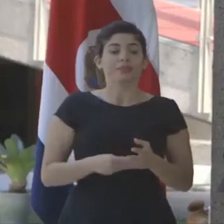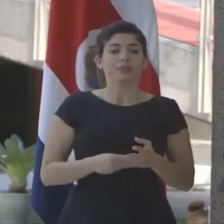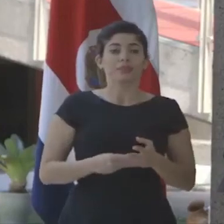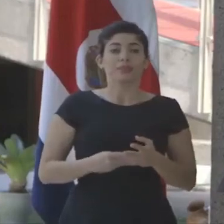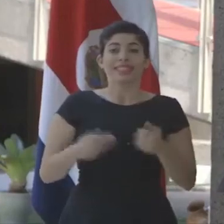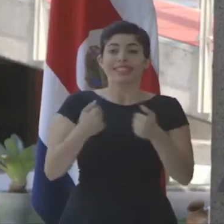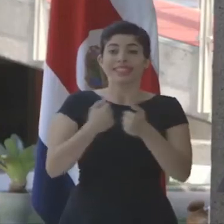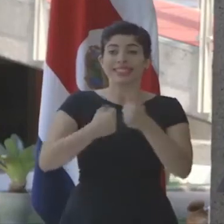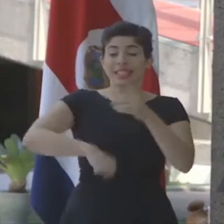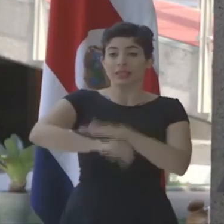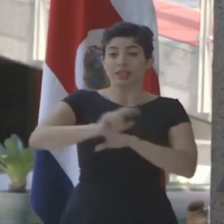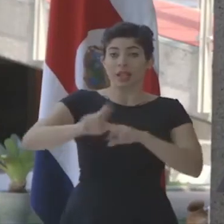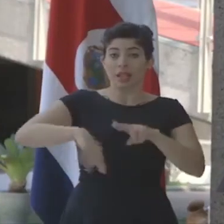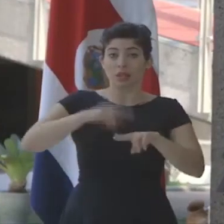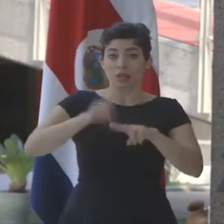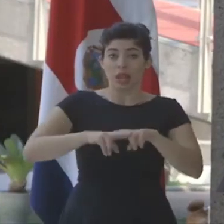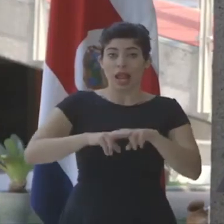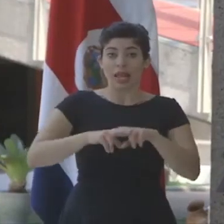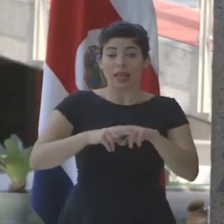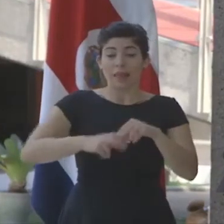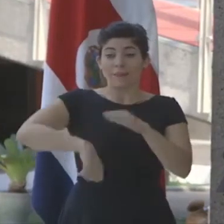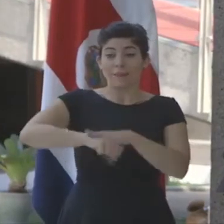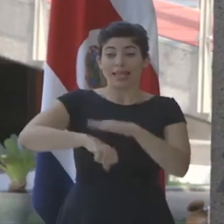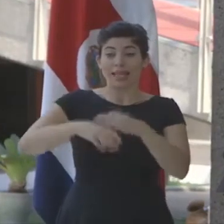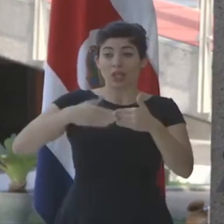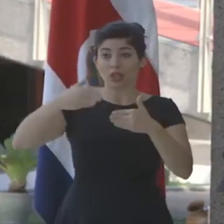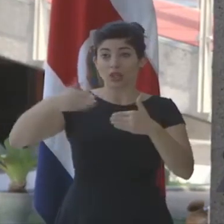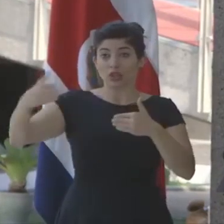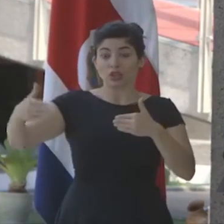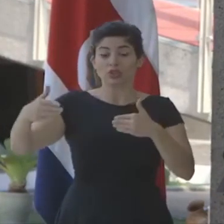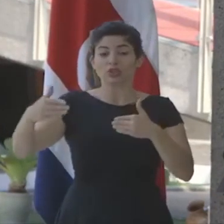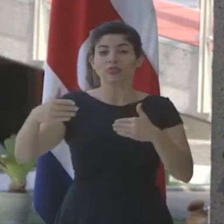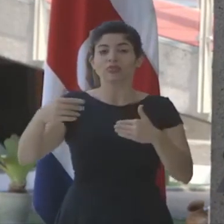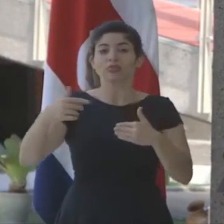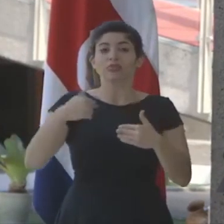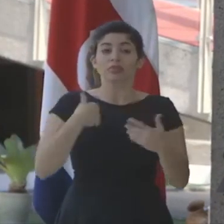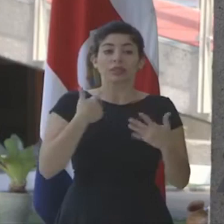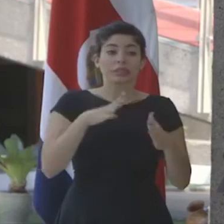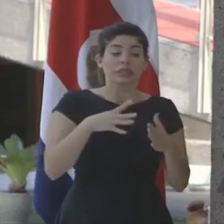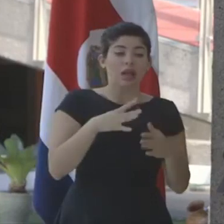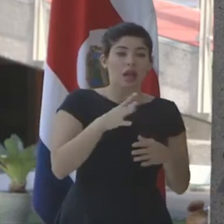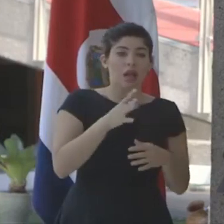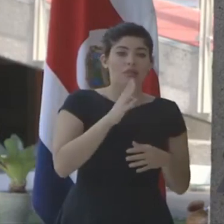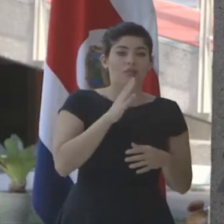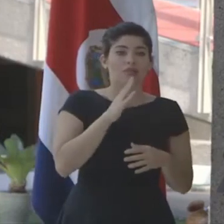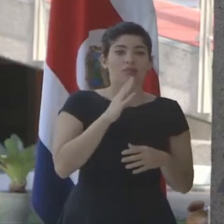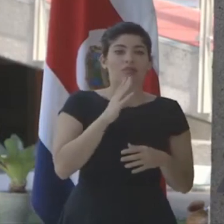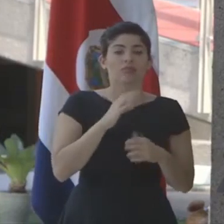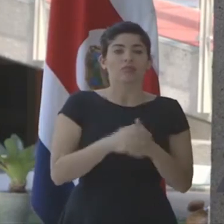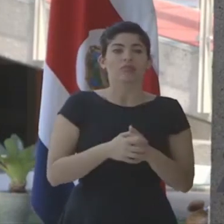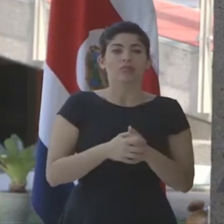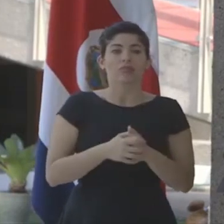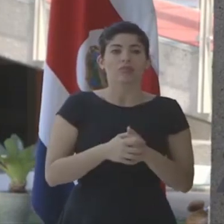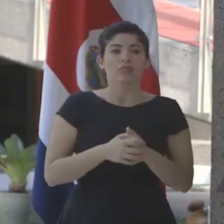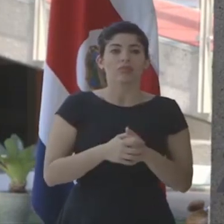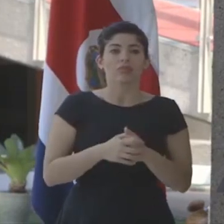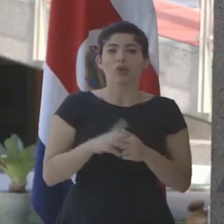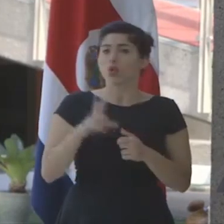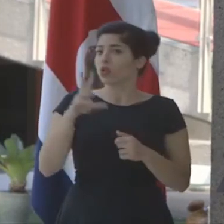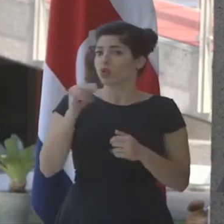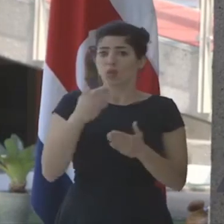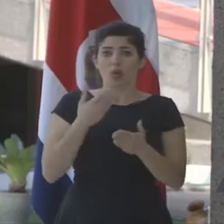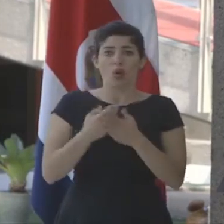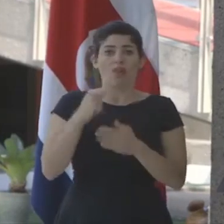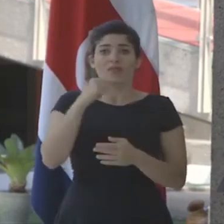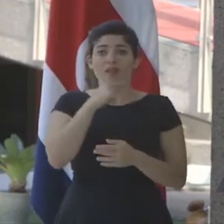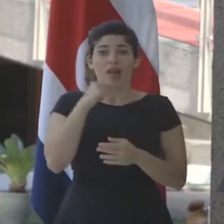La selección nacional y los partidos, lo que se ha indicado es que no estamos planteando